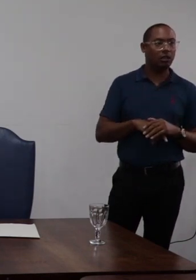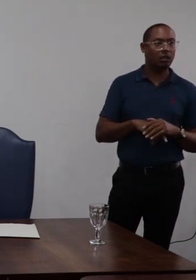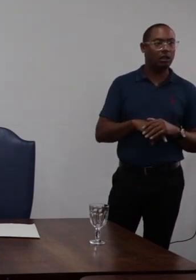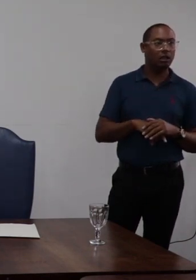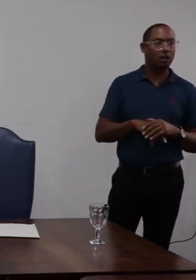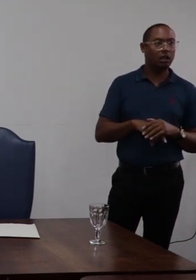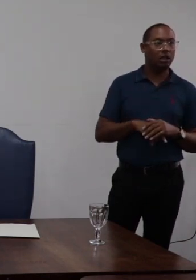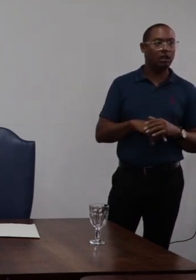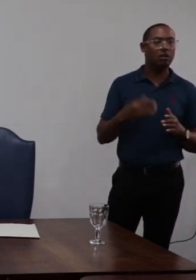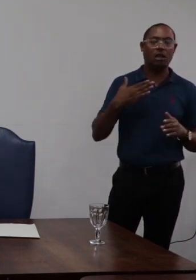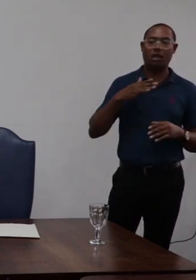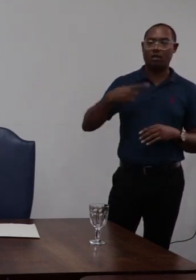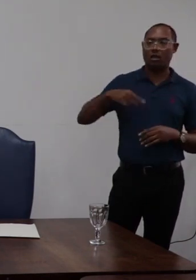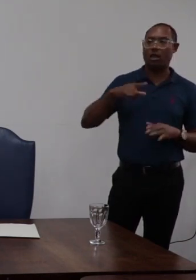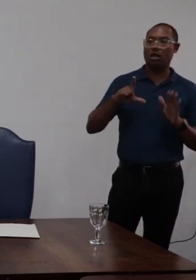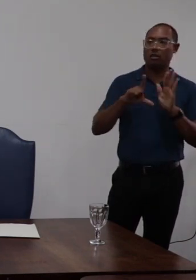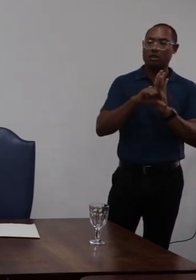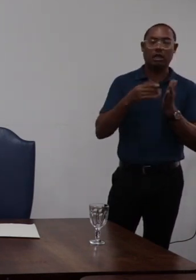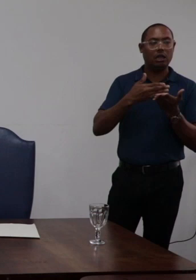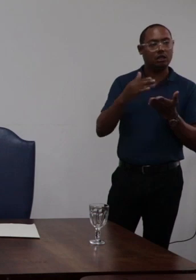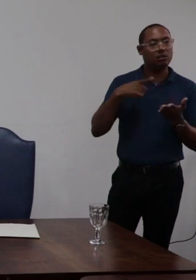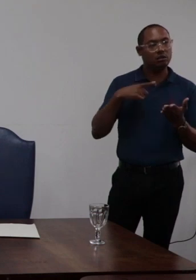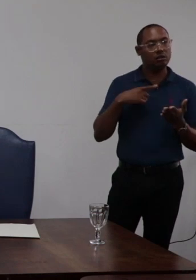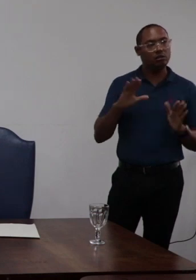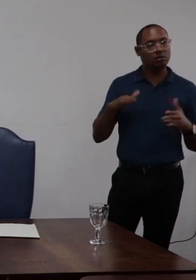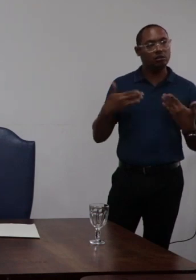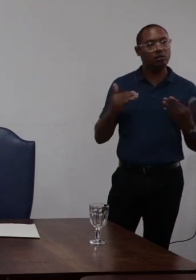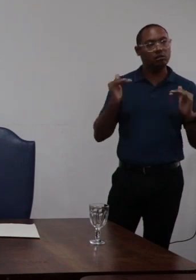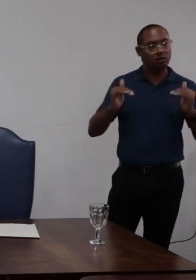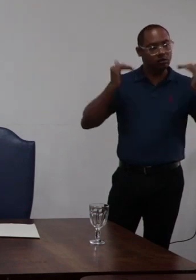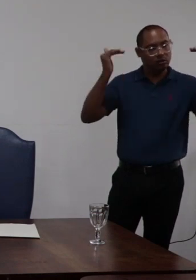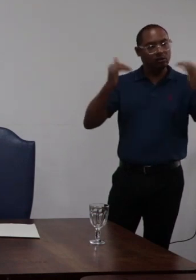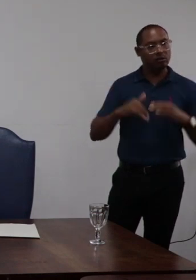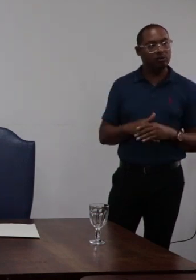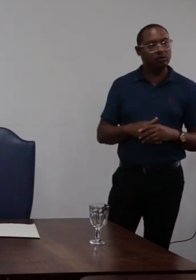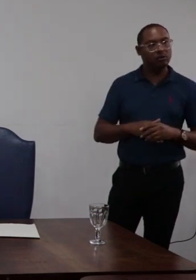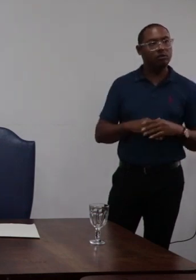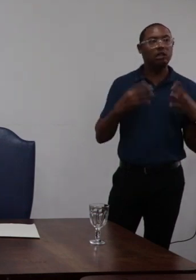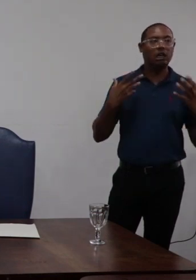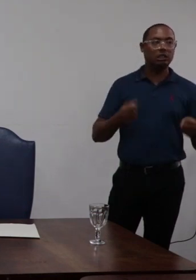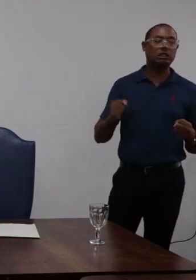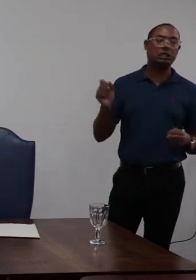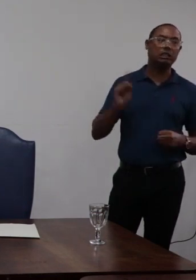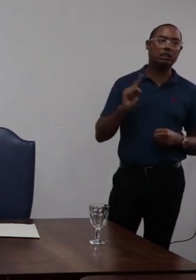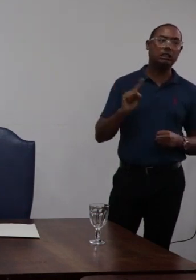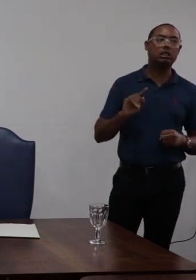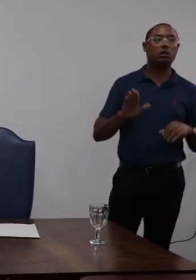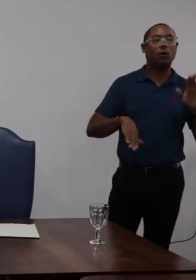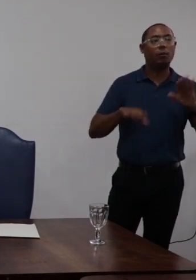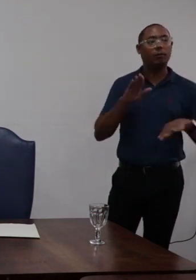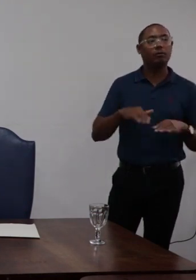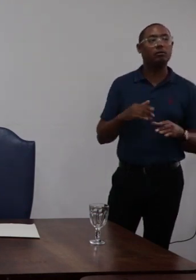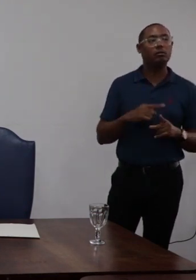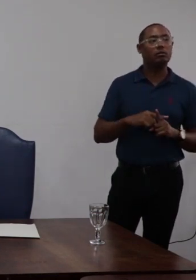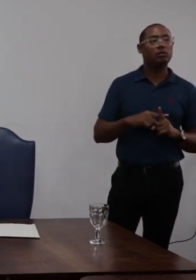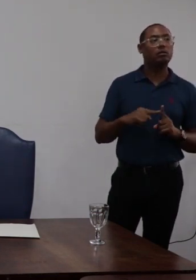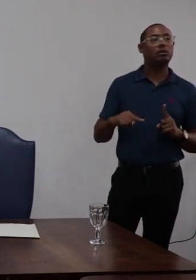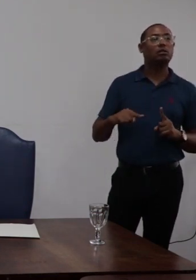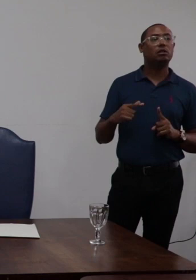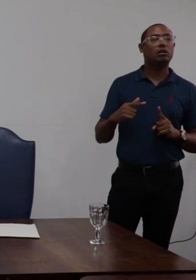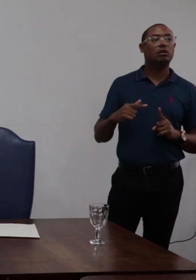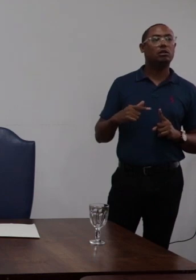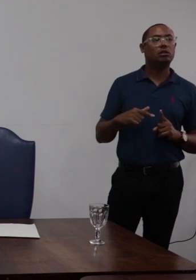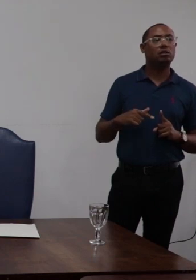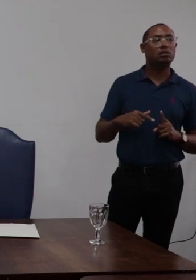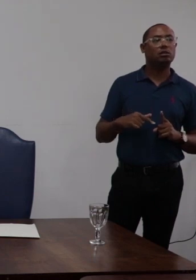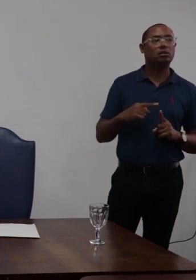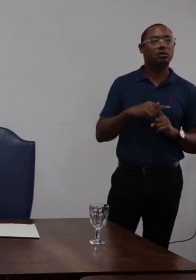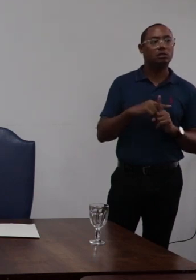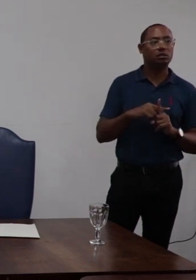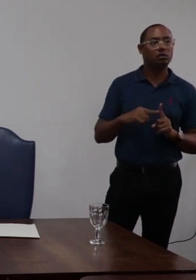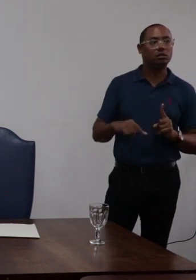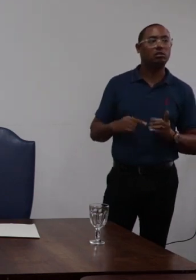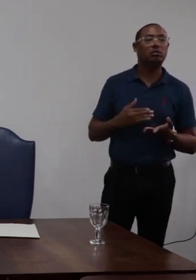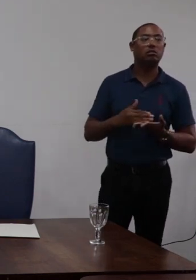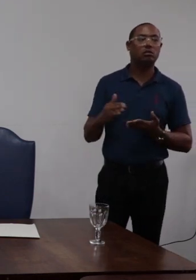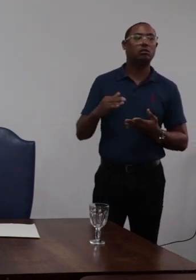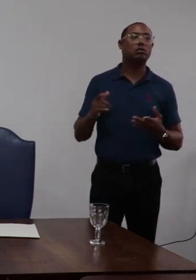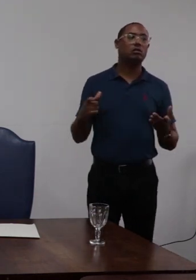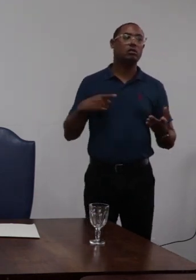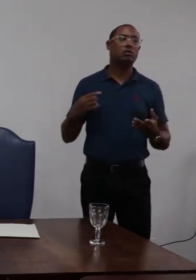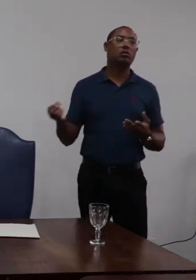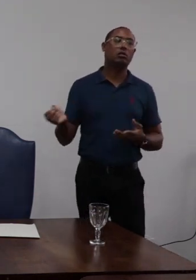lei